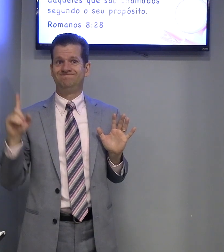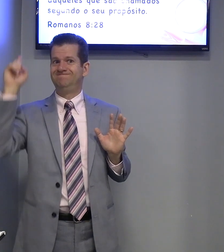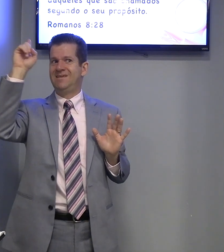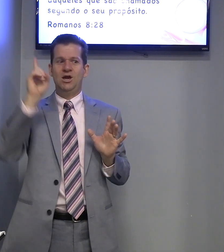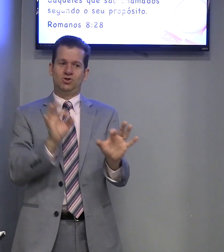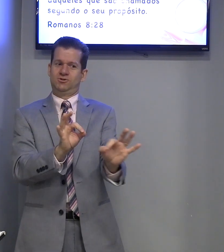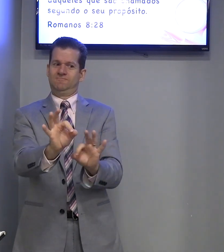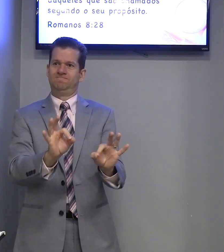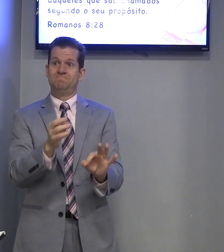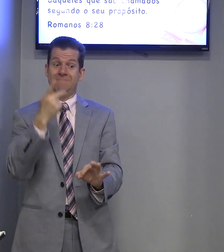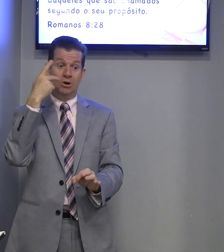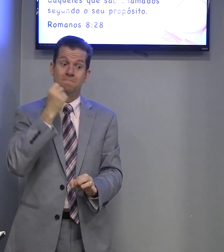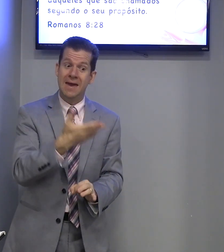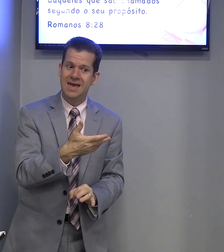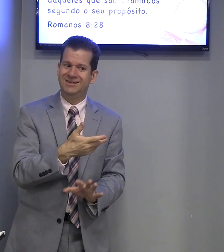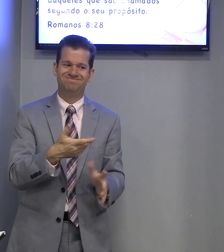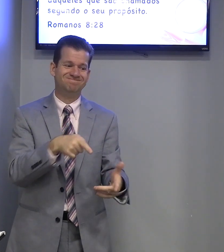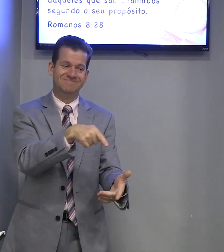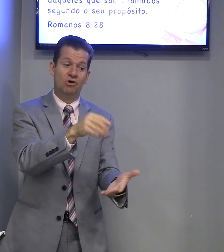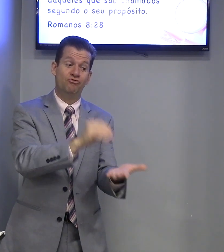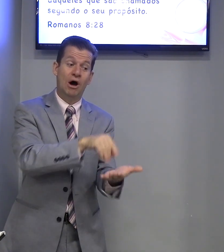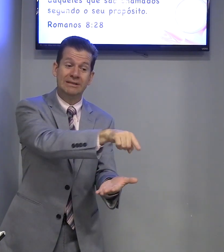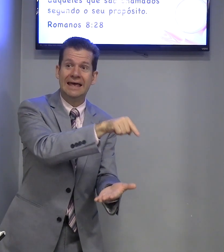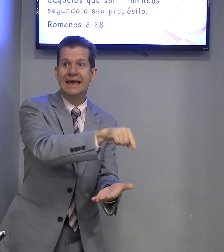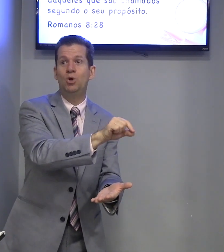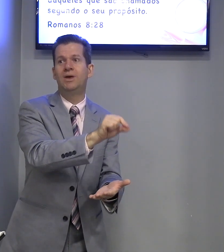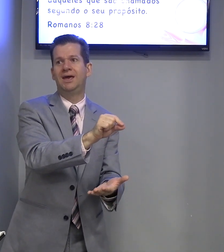Deus, para o bem, fala a ele o quê?